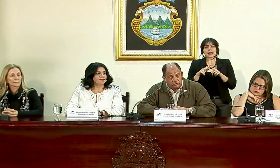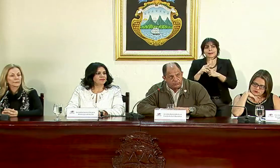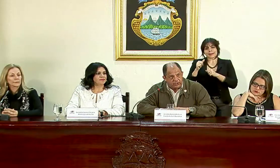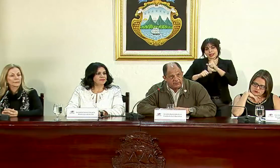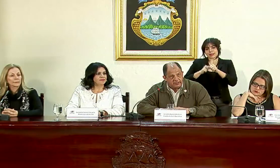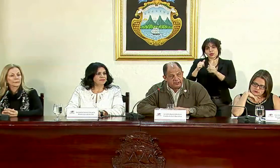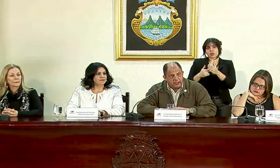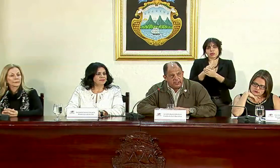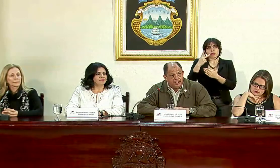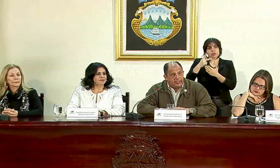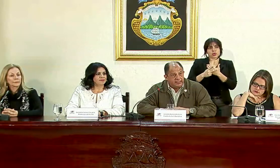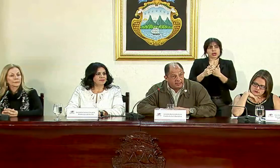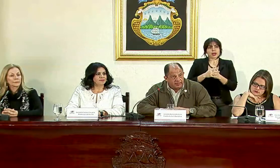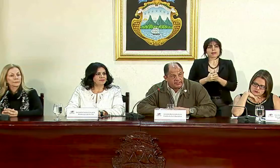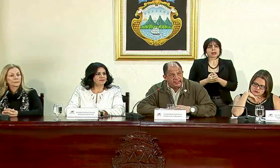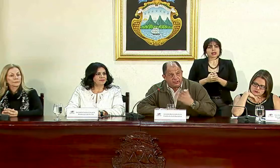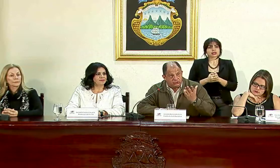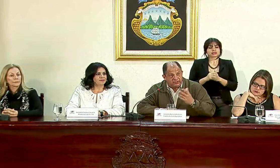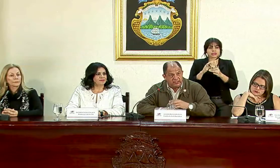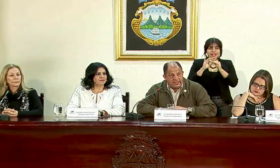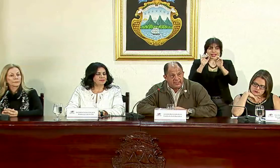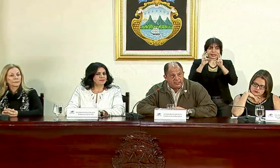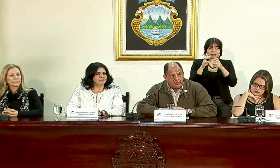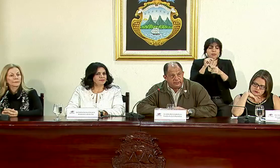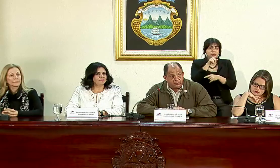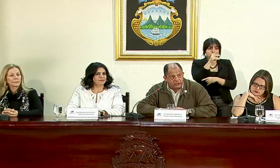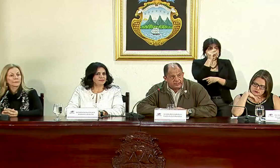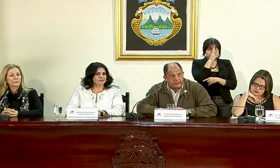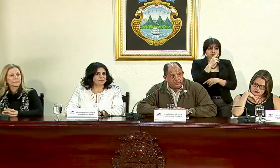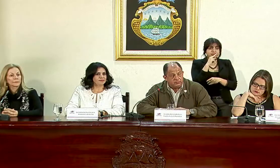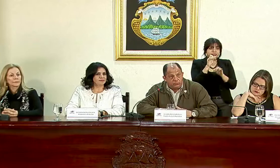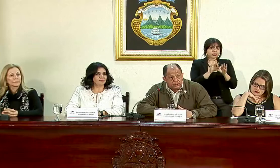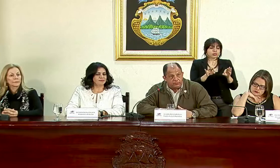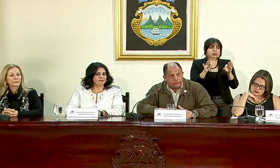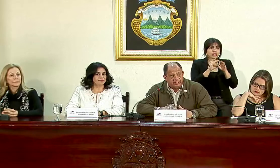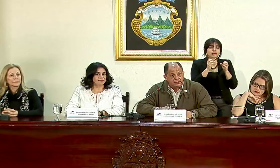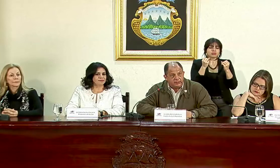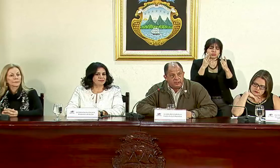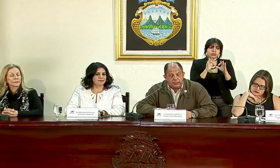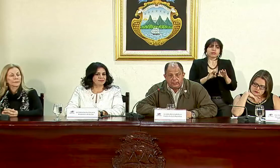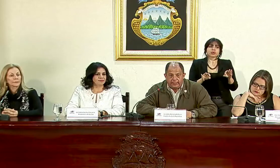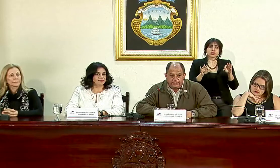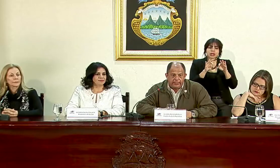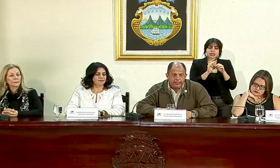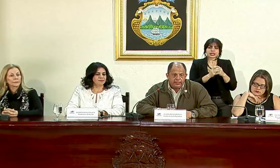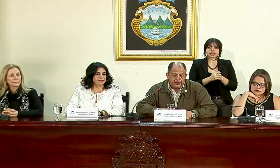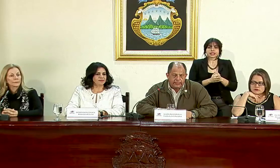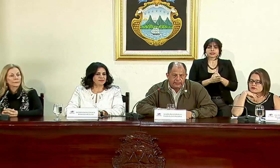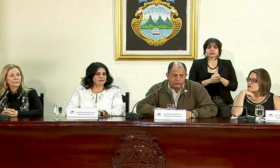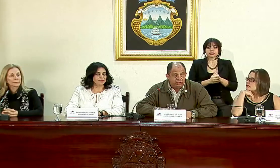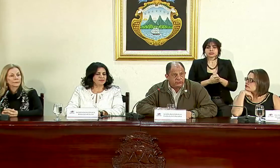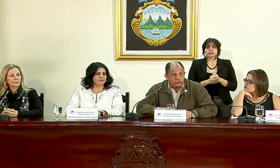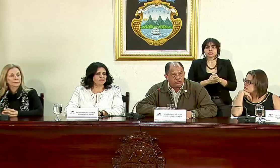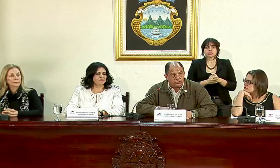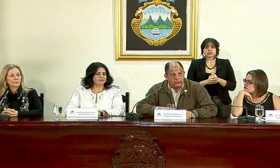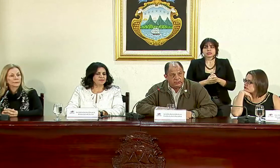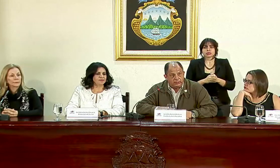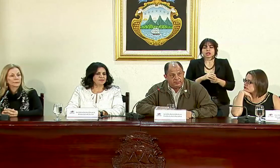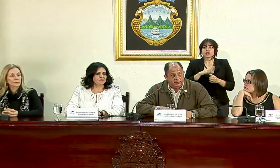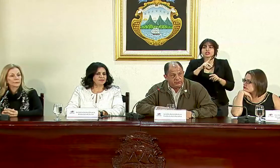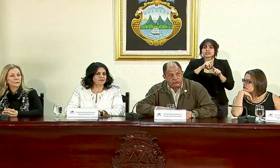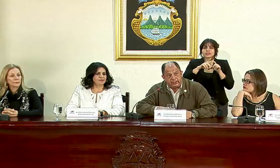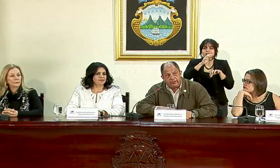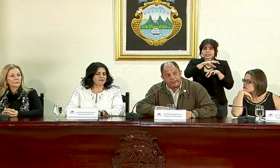de nuevos programas en la materia que usted señala que es importante, es muy importante la de los centros